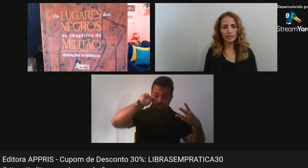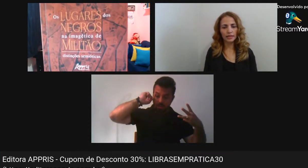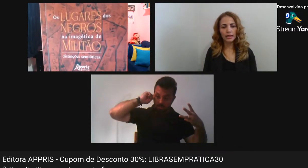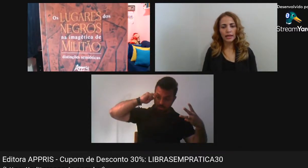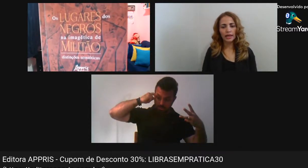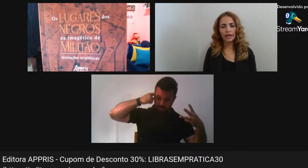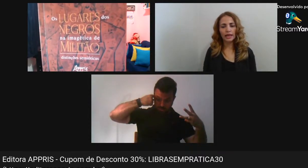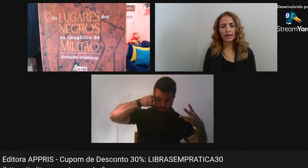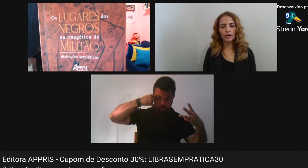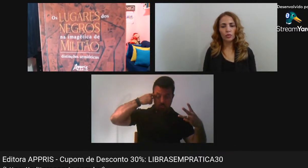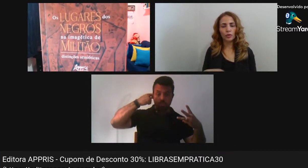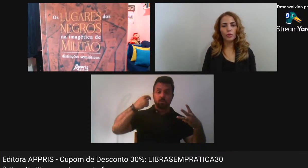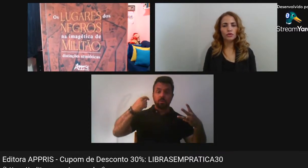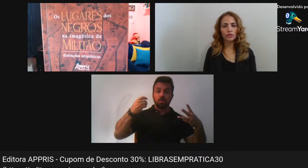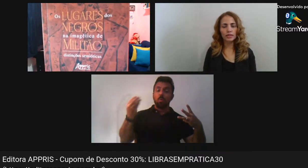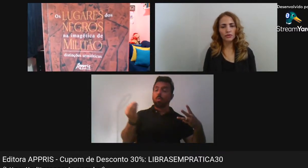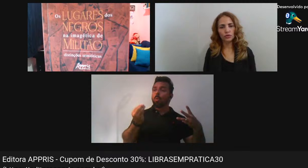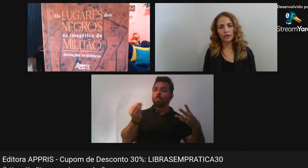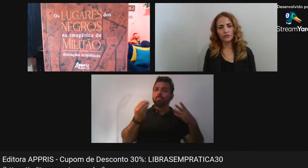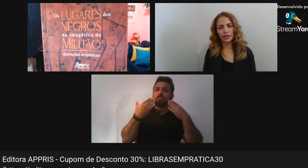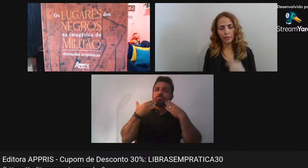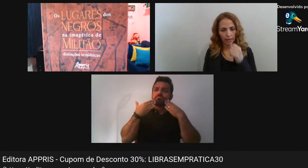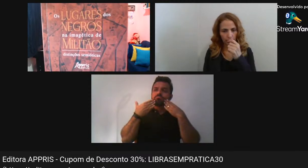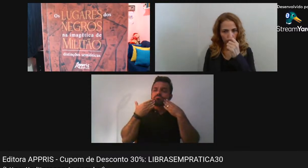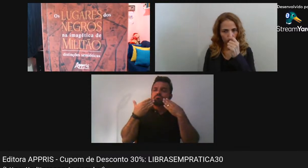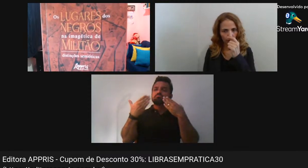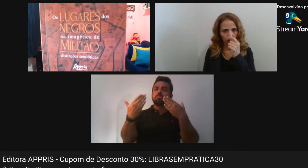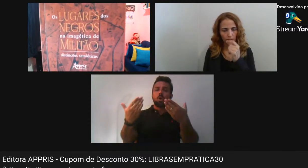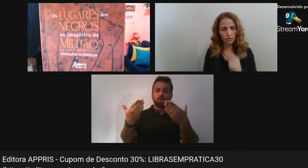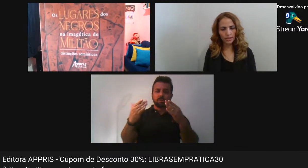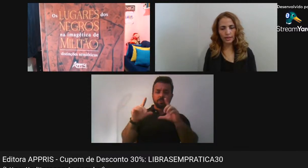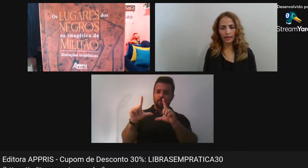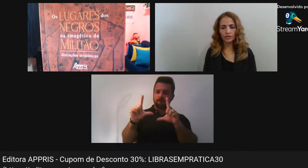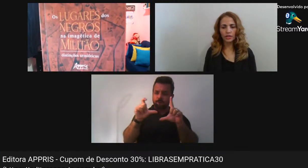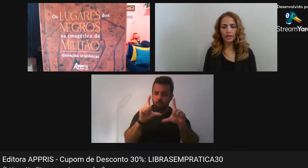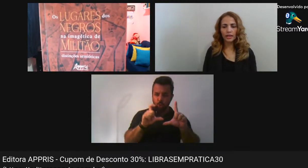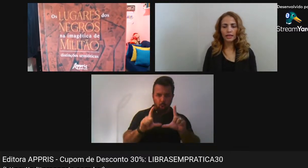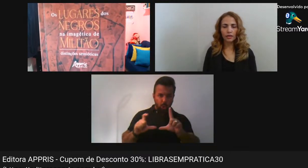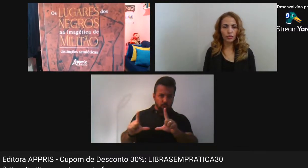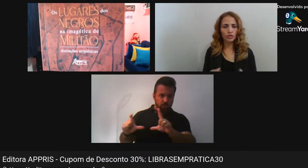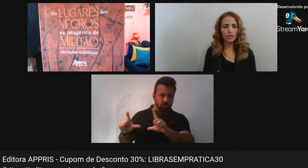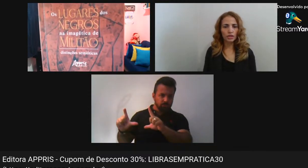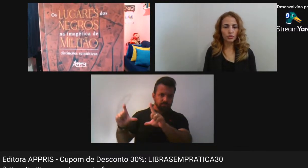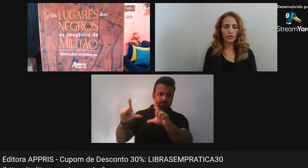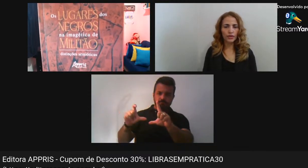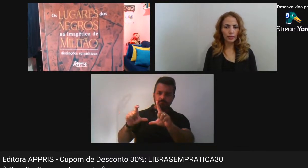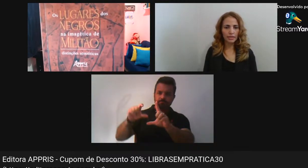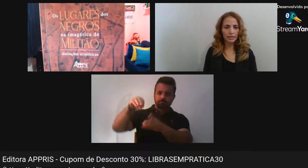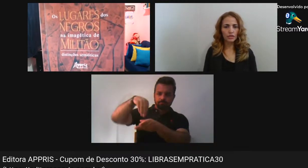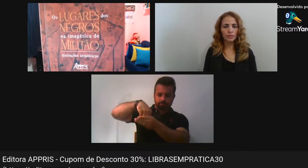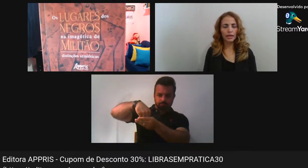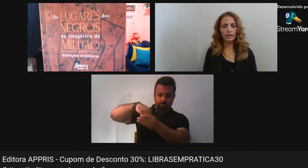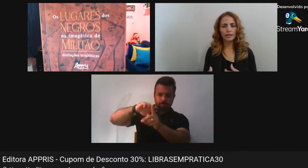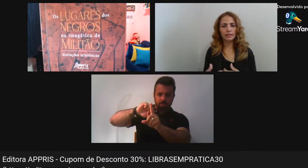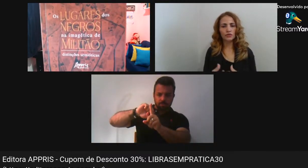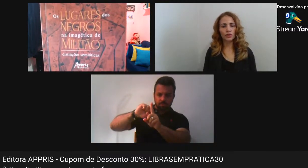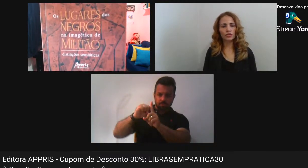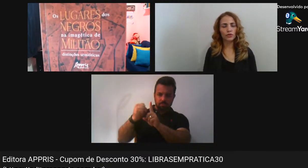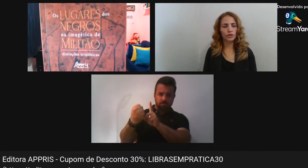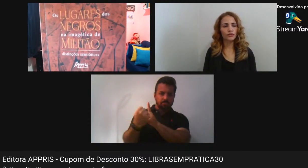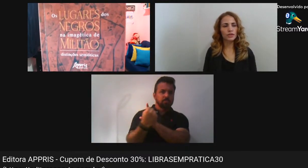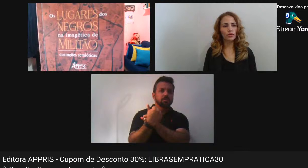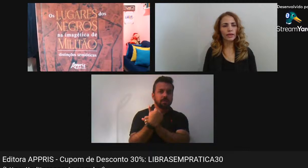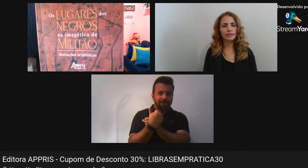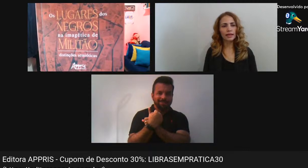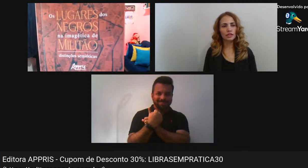apresenta O propósito Dessa fotografia Para esse sujeito É em sociedade Que como eu disse Era de uma esfera Mais íntima Essas